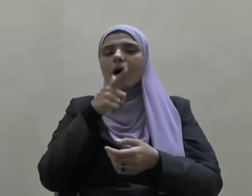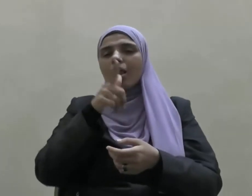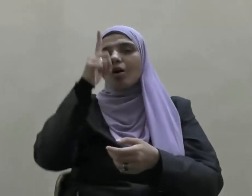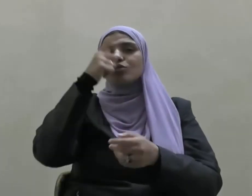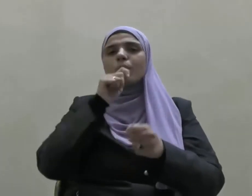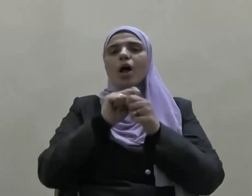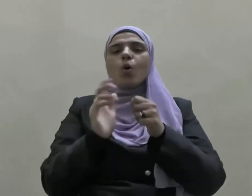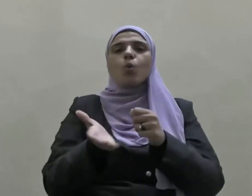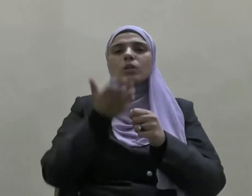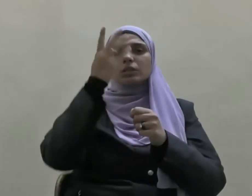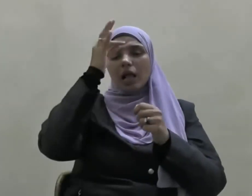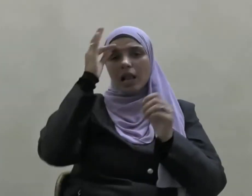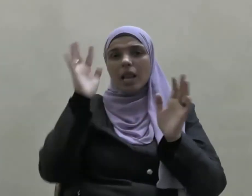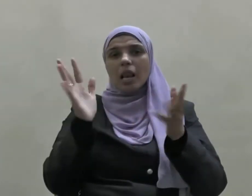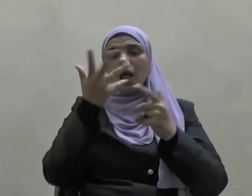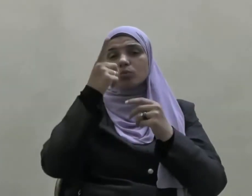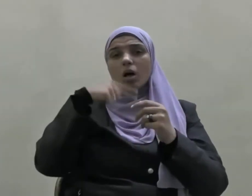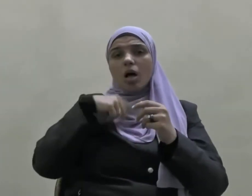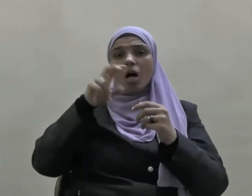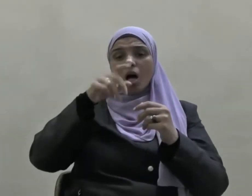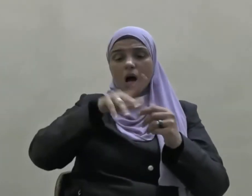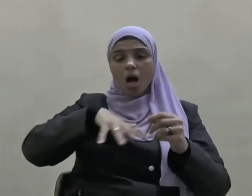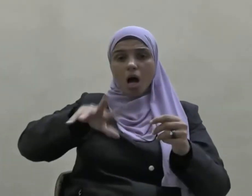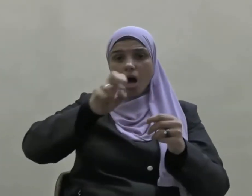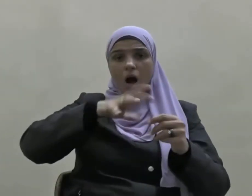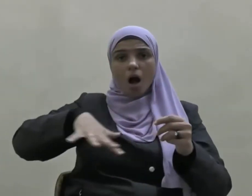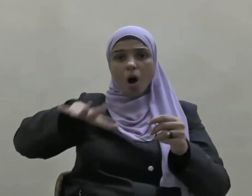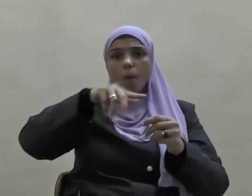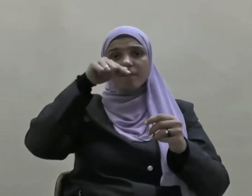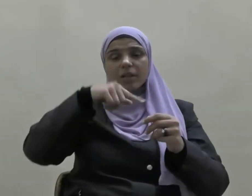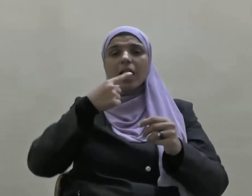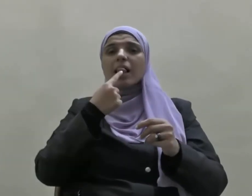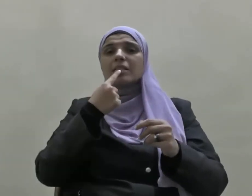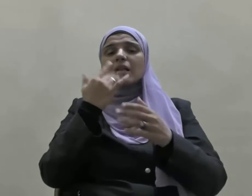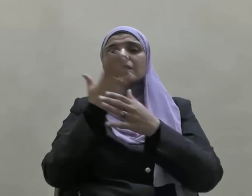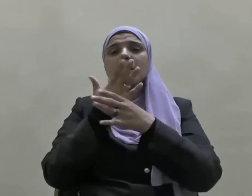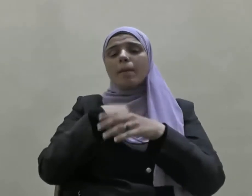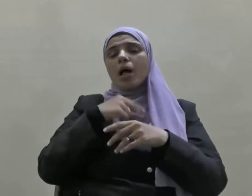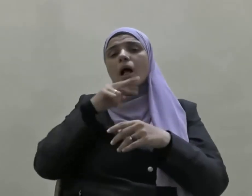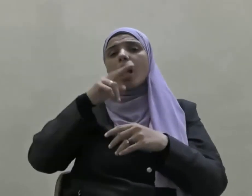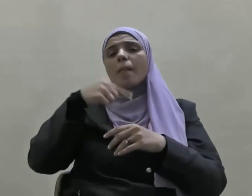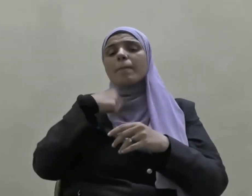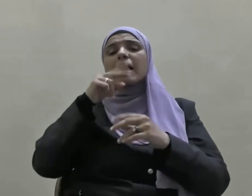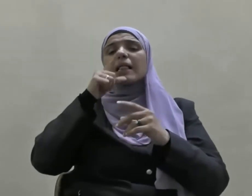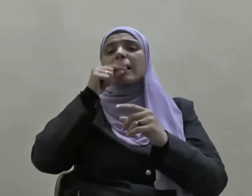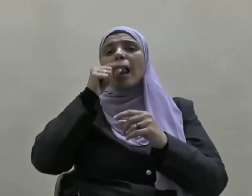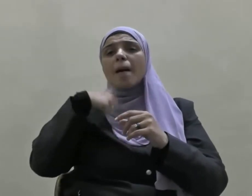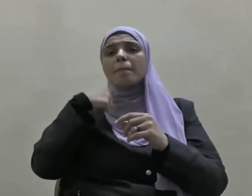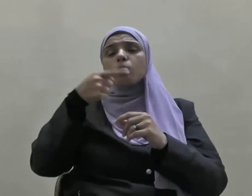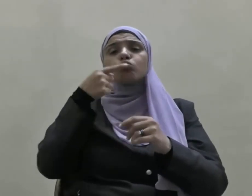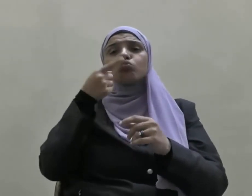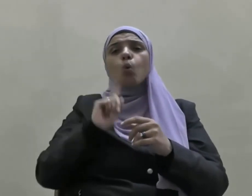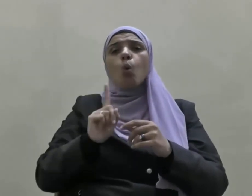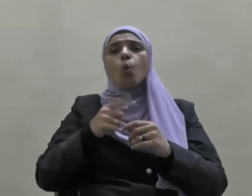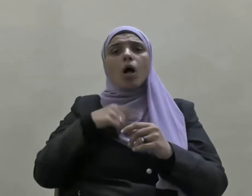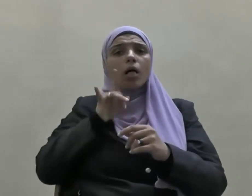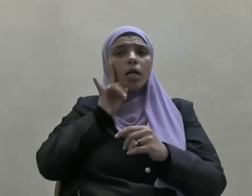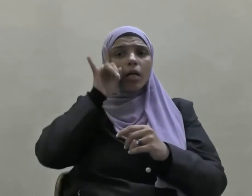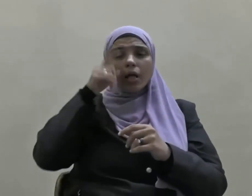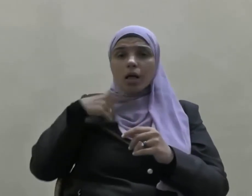تعالى إذ تلقونه بألسنتكم وتقولون بأفواهكم ما ليس لكم